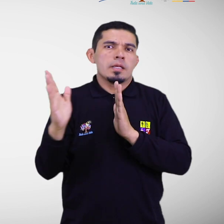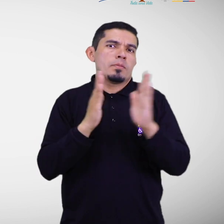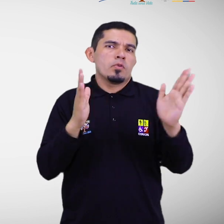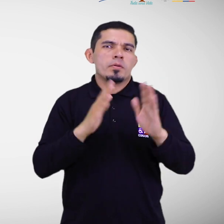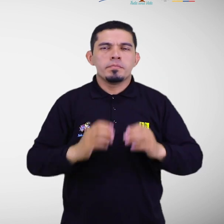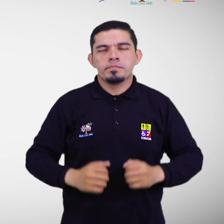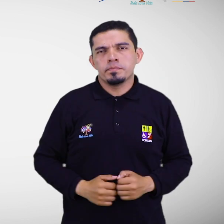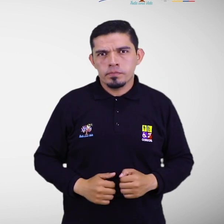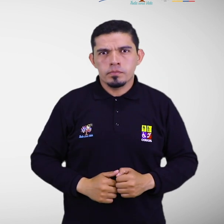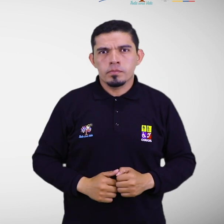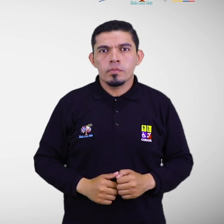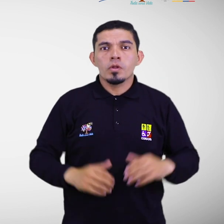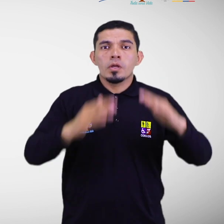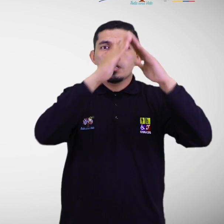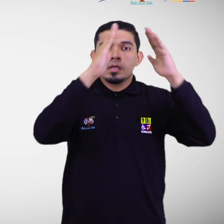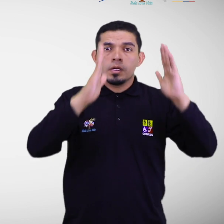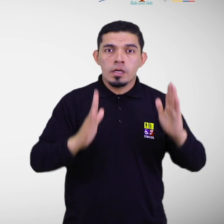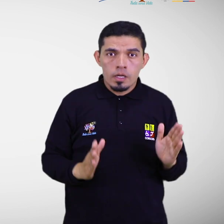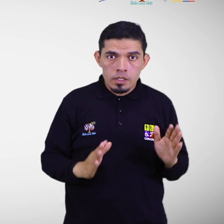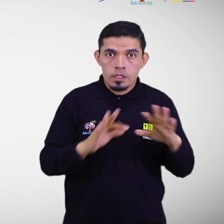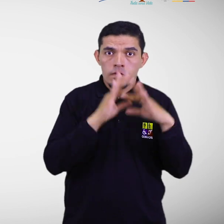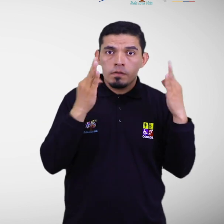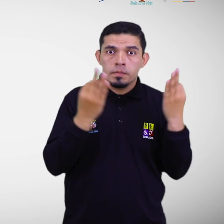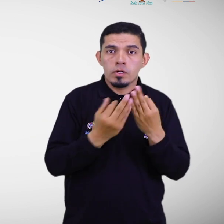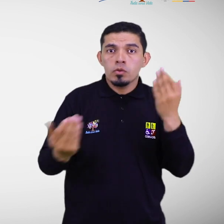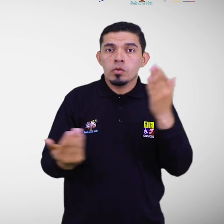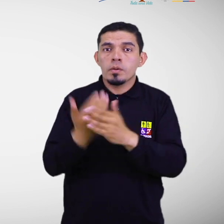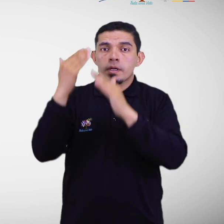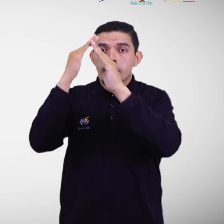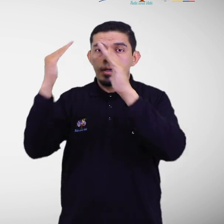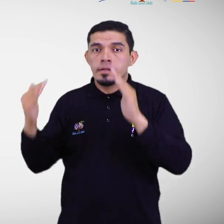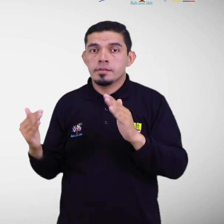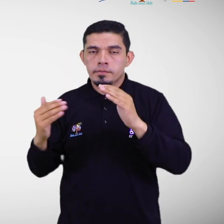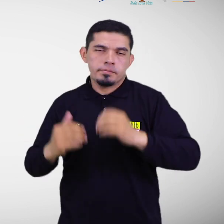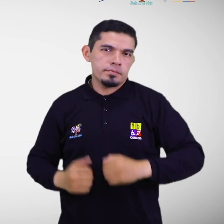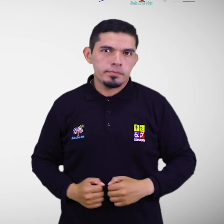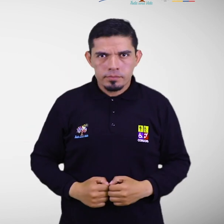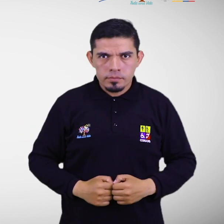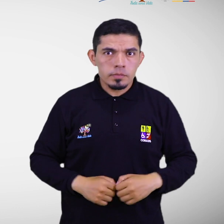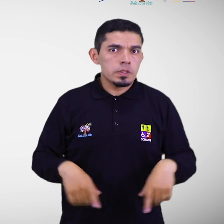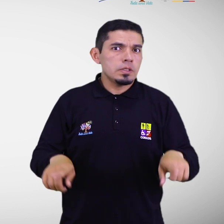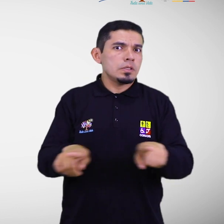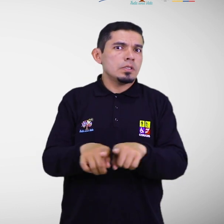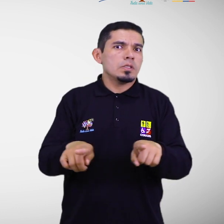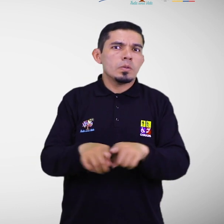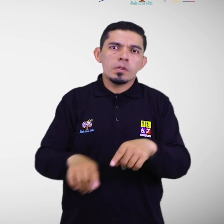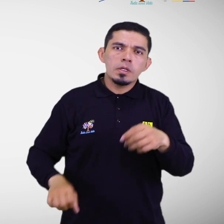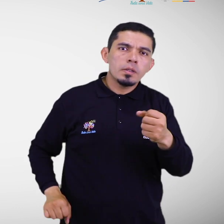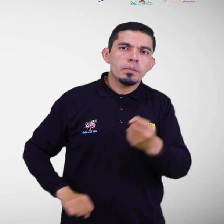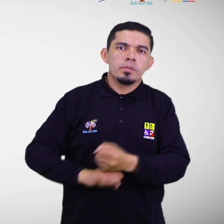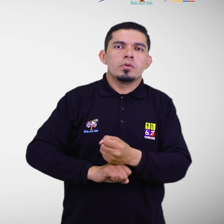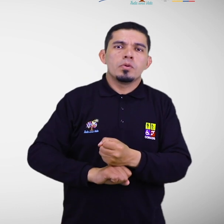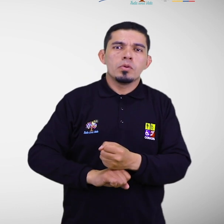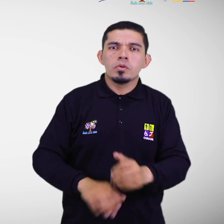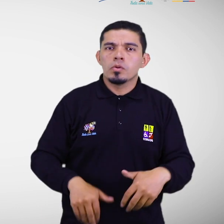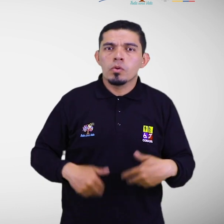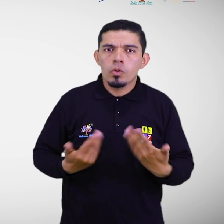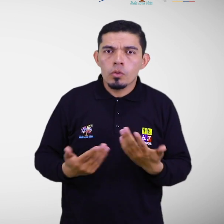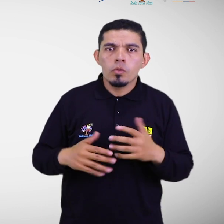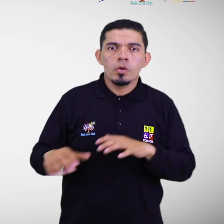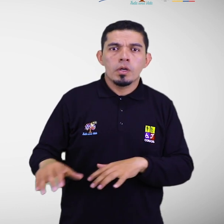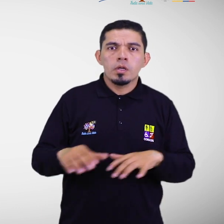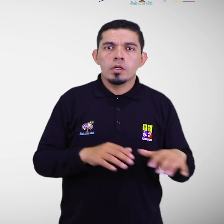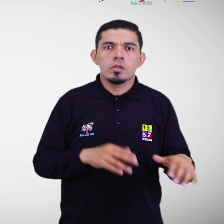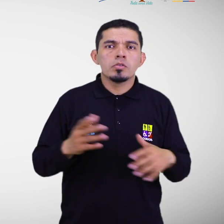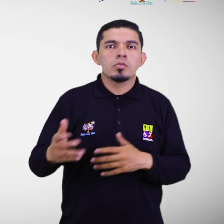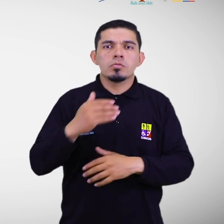Alojamientos familiares o nuevas construcciones de vivienda. Igualmente, se debe fortalecer los mecanismos para la gestión